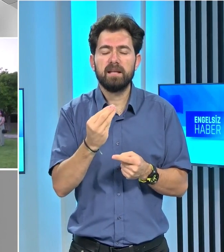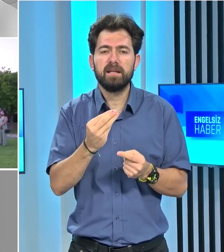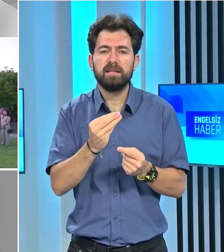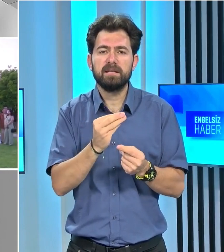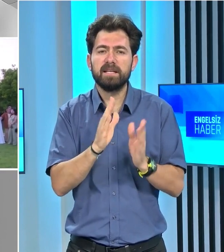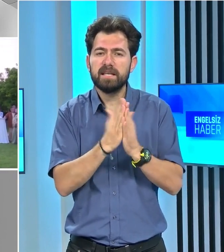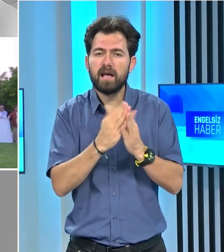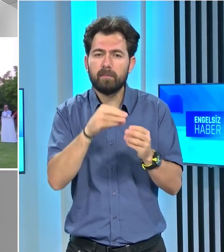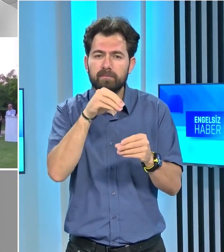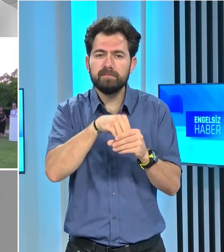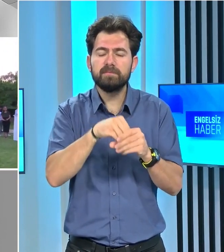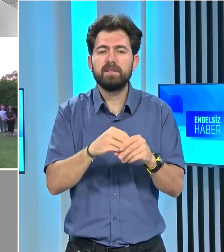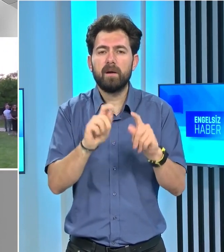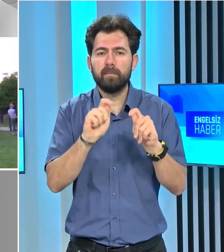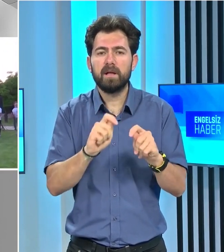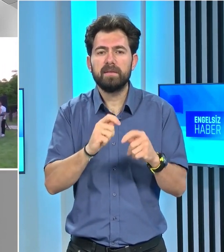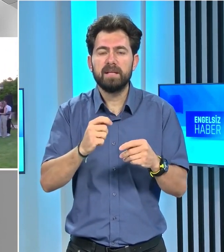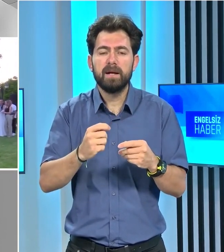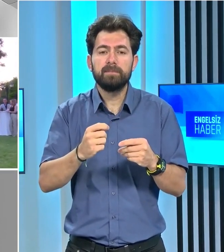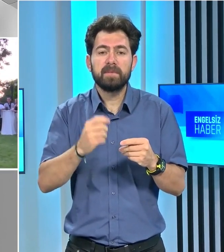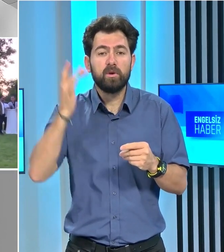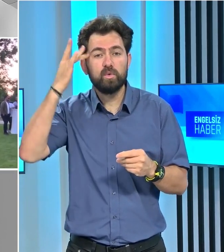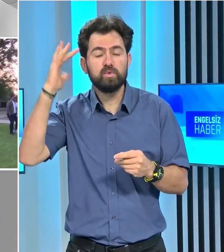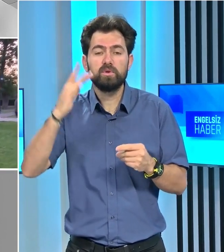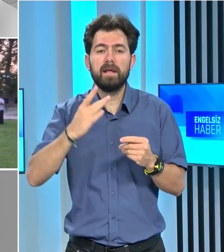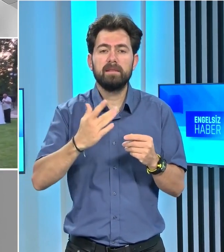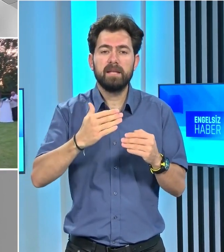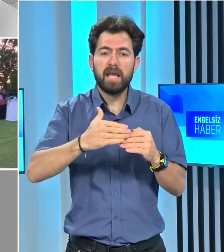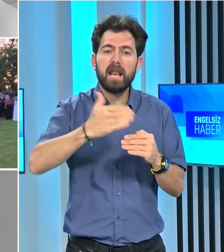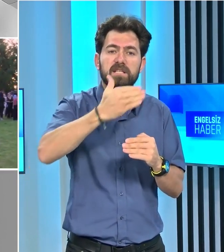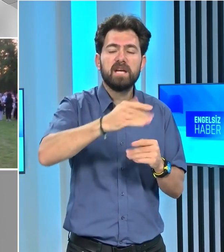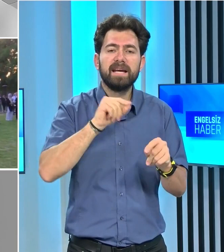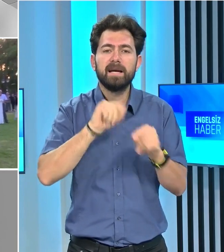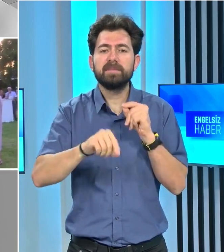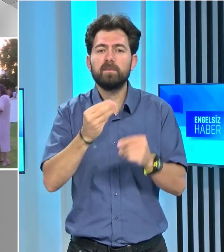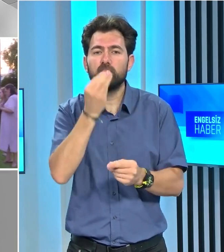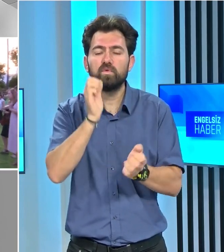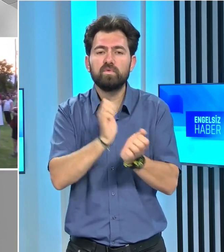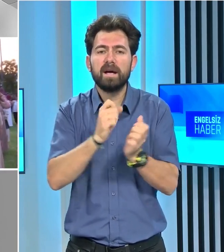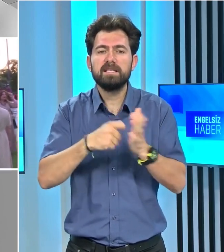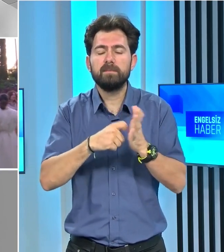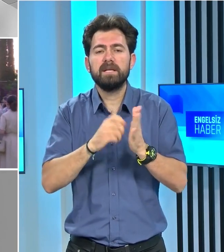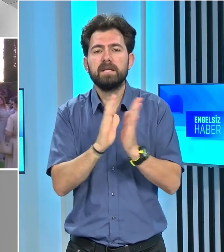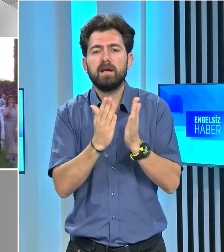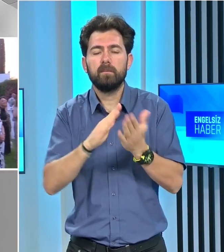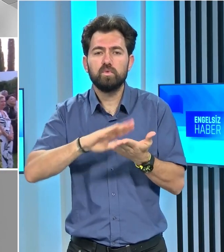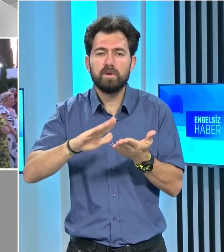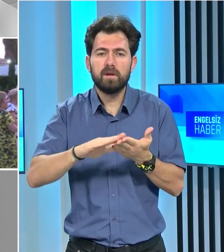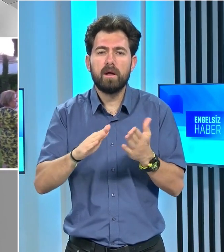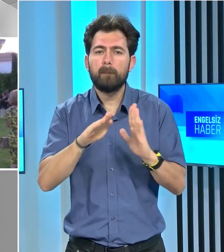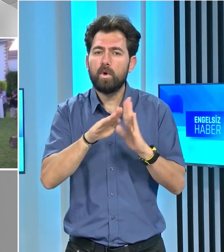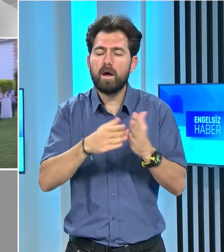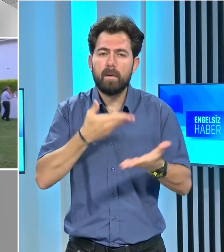tariflerini içeren Gelenekten Geleceğe Kıbrıs Mutfağı adlı kitap düzenlenen etkinlikle